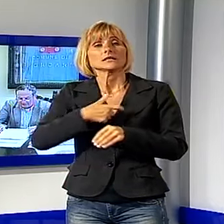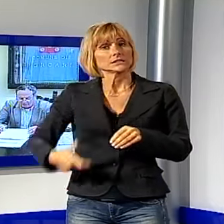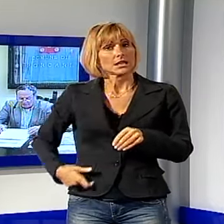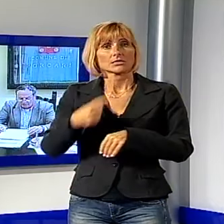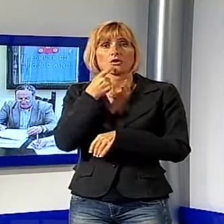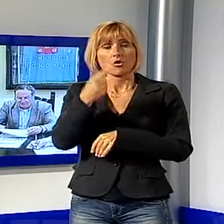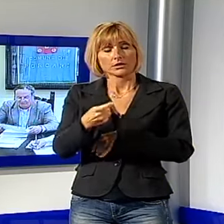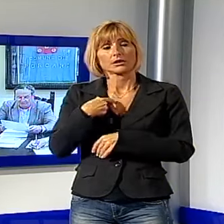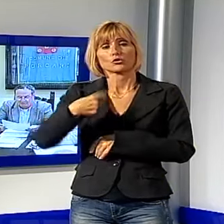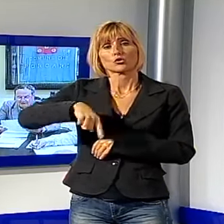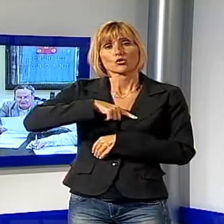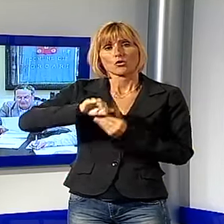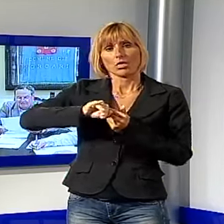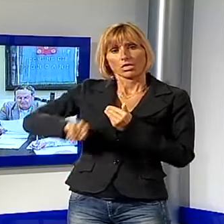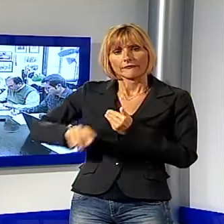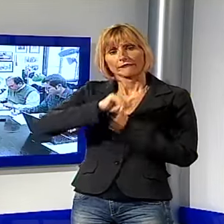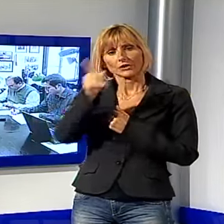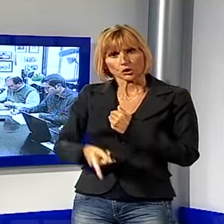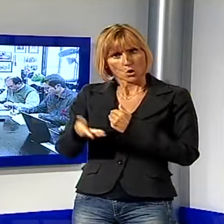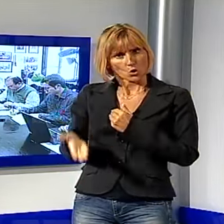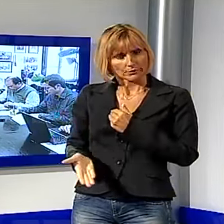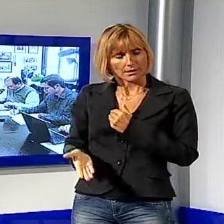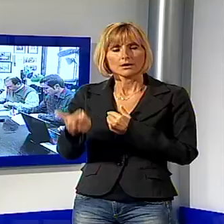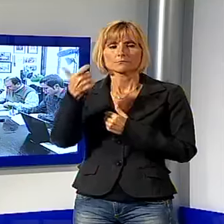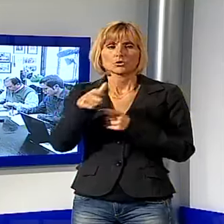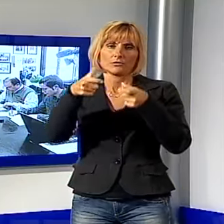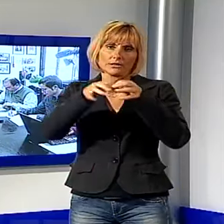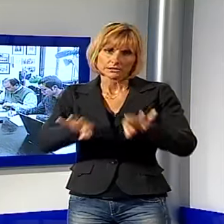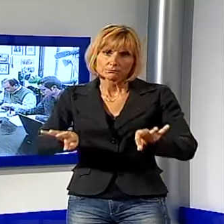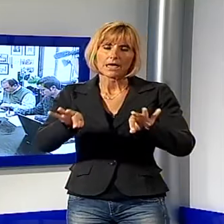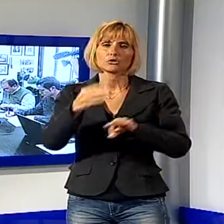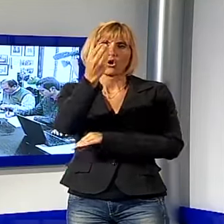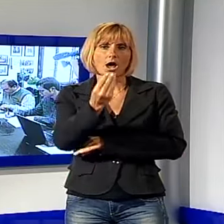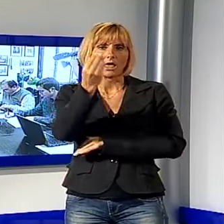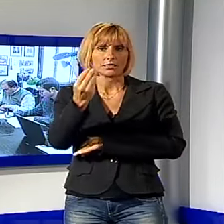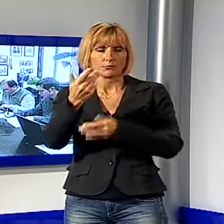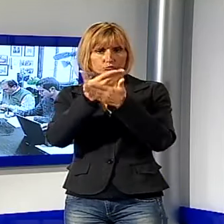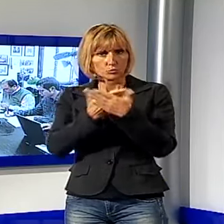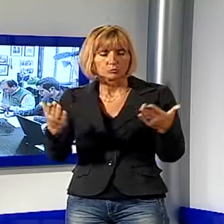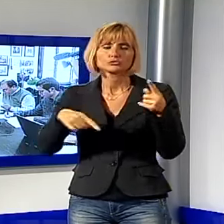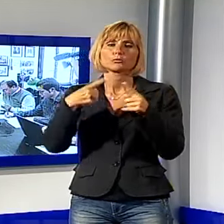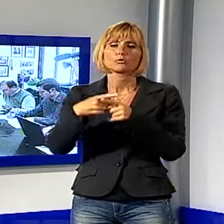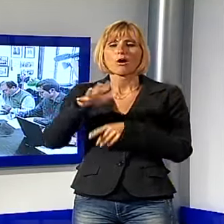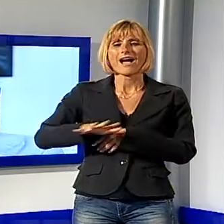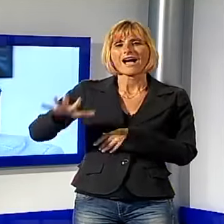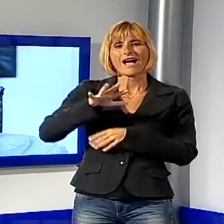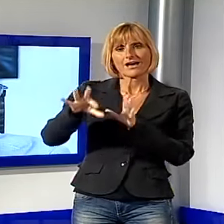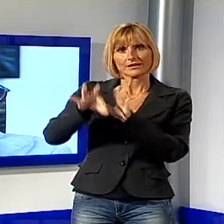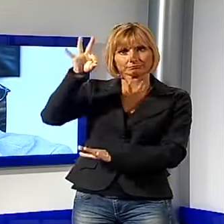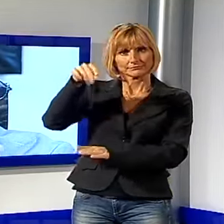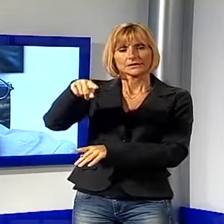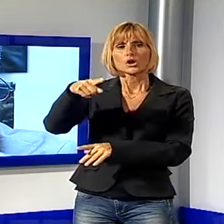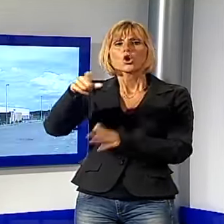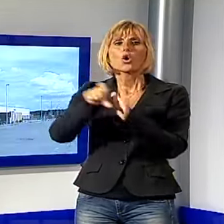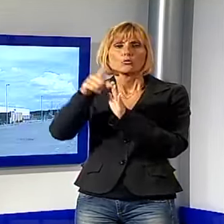ha affermato in una conferenza stampa il sindaco Alberto Baccini, per rispetto delle istituzioni e per il fatto che comunque l'area individuata non è